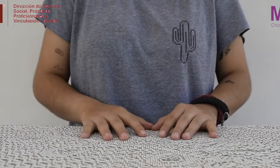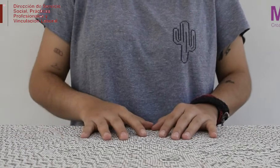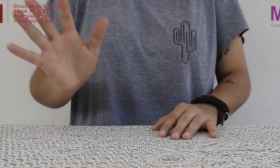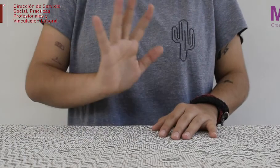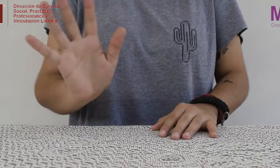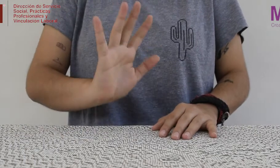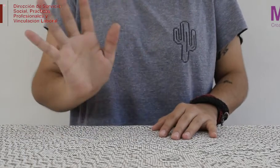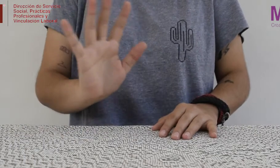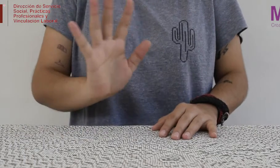próxima. ¡Adiós!